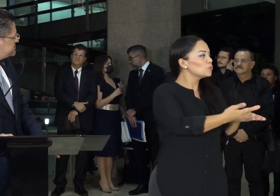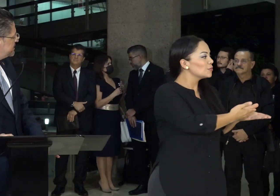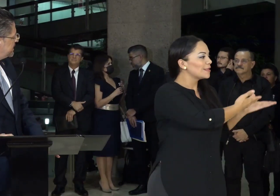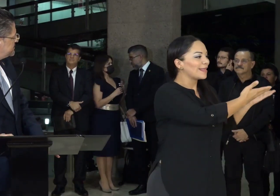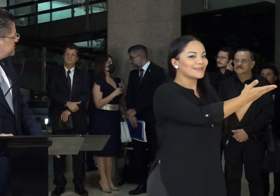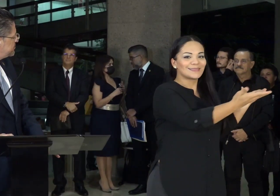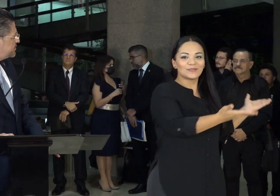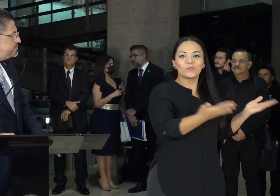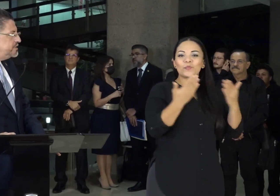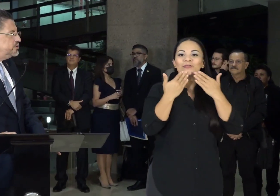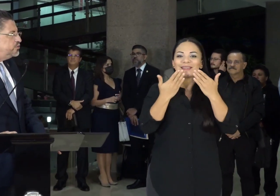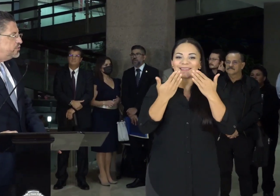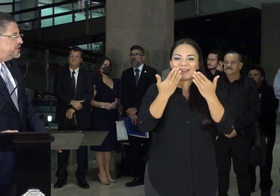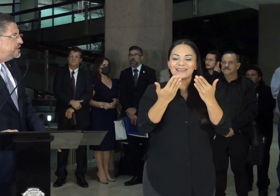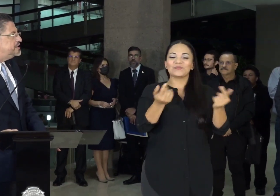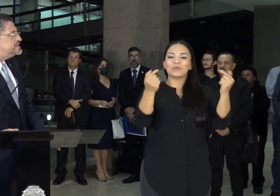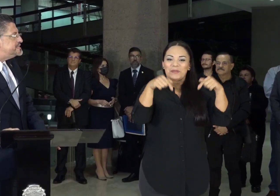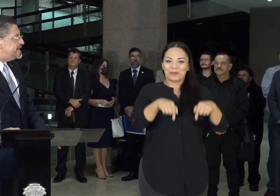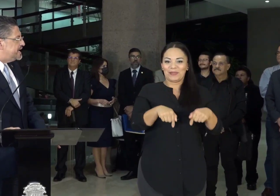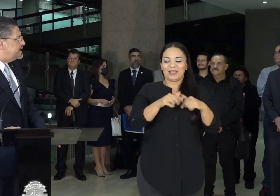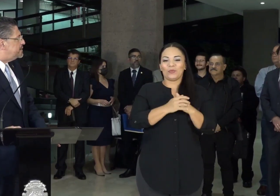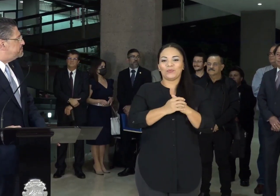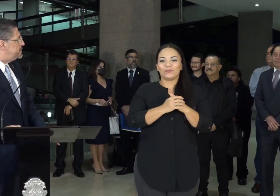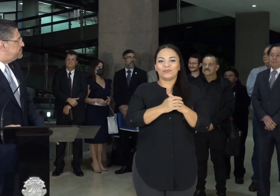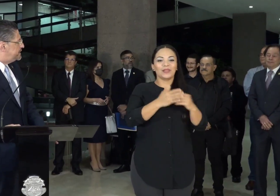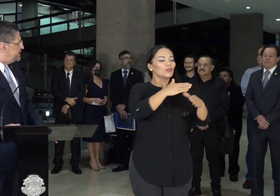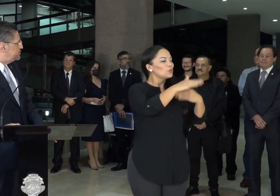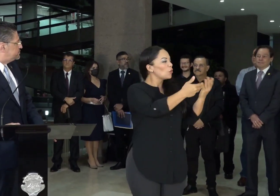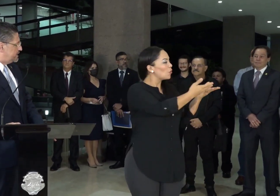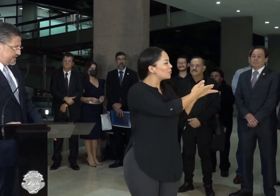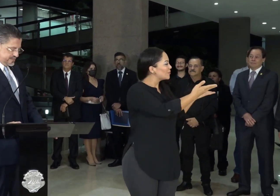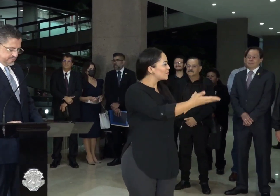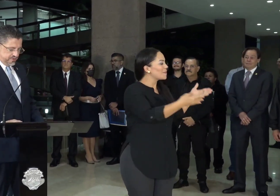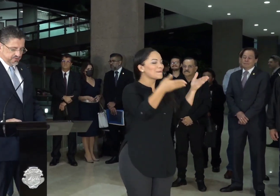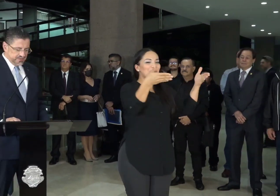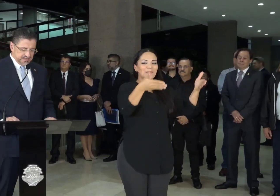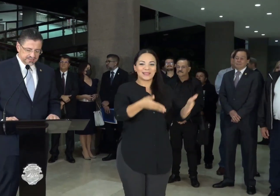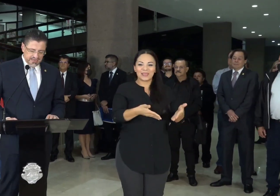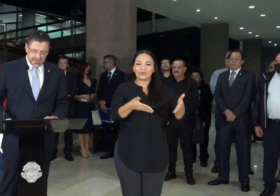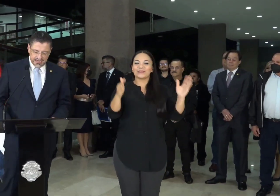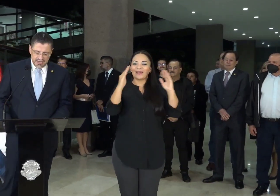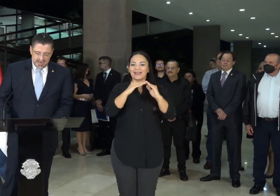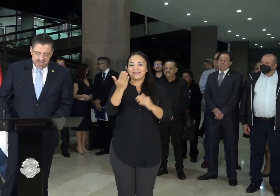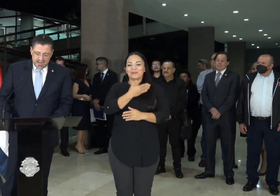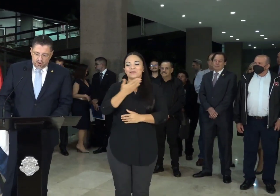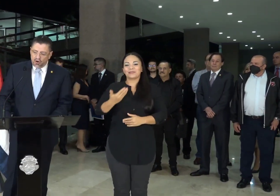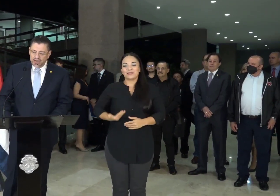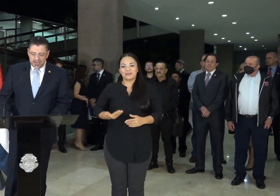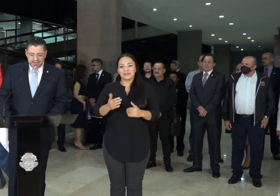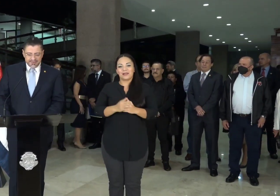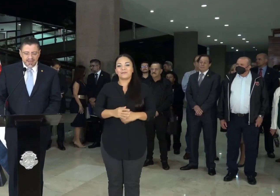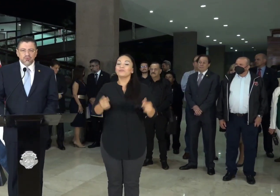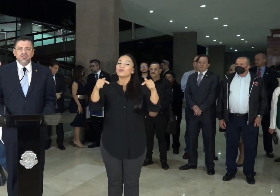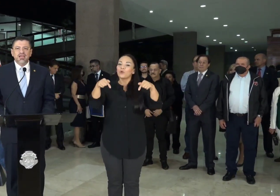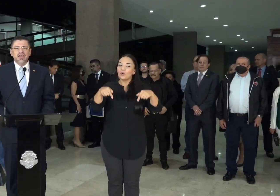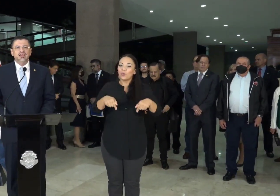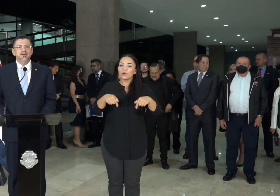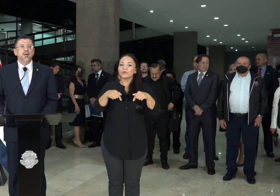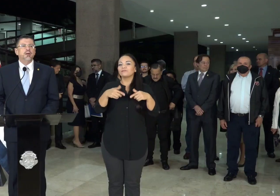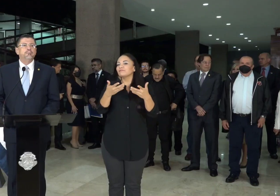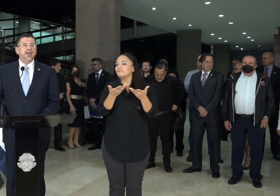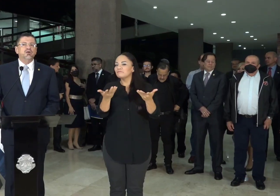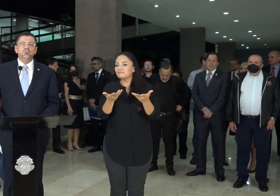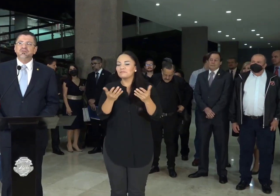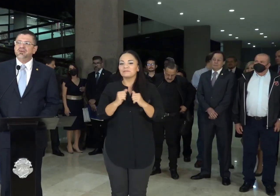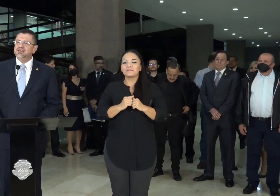muchísimas gracias por haber venido hoy. Sean bienvenidos a la Casa Presidencial. Hoy estamos aquí